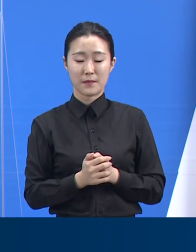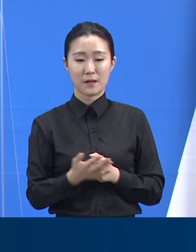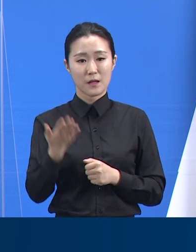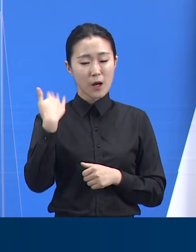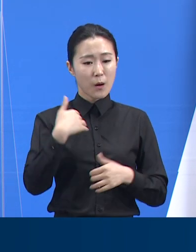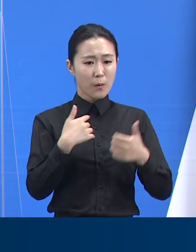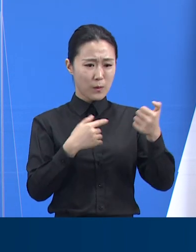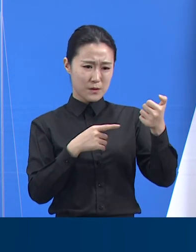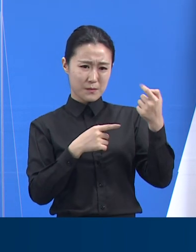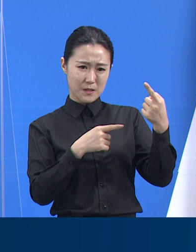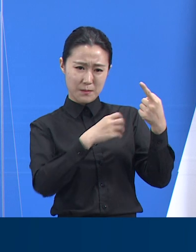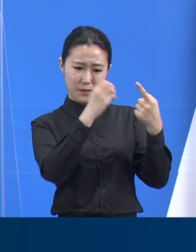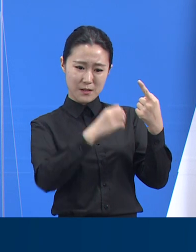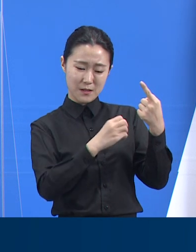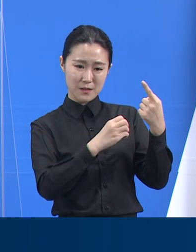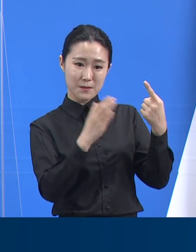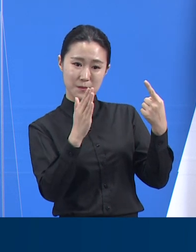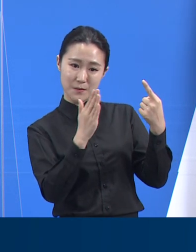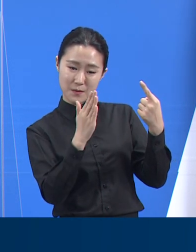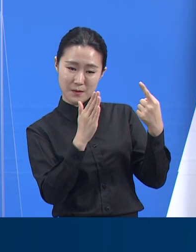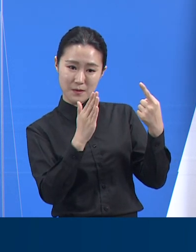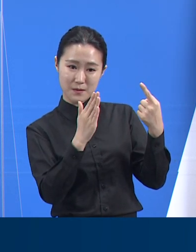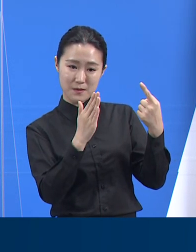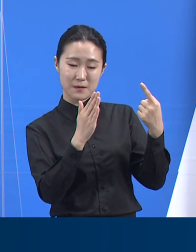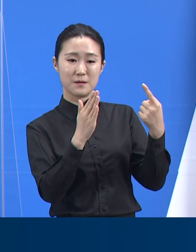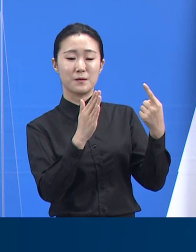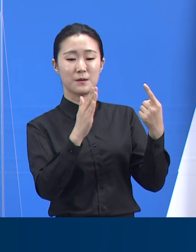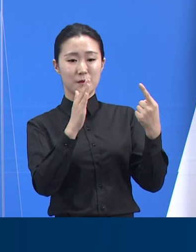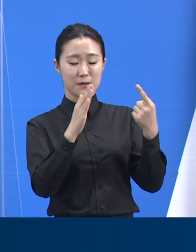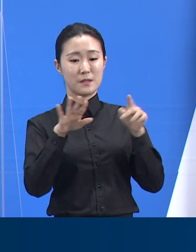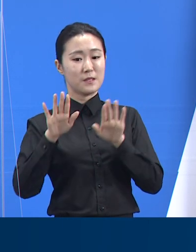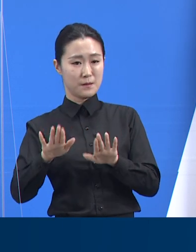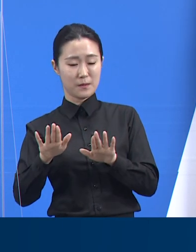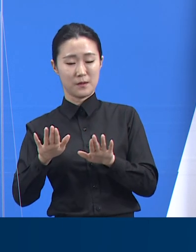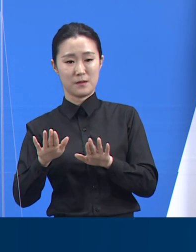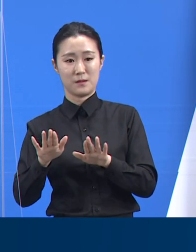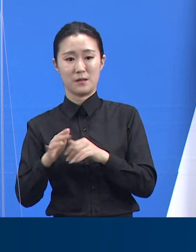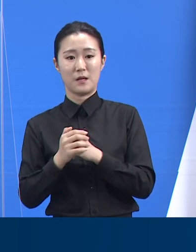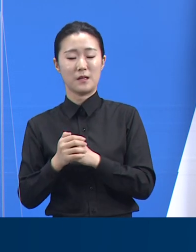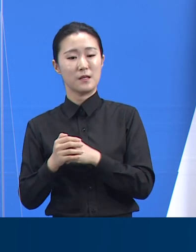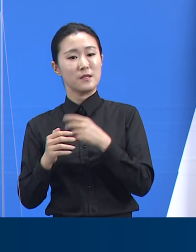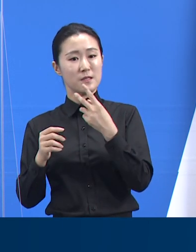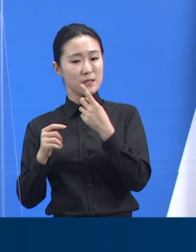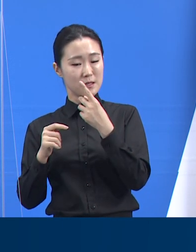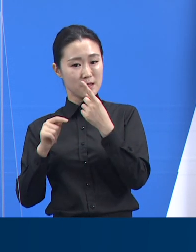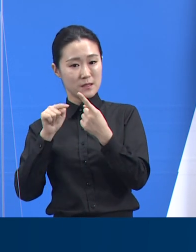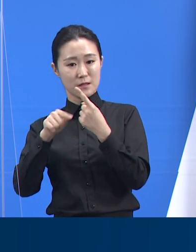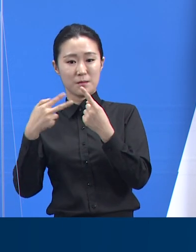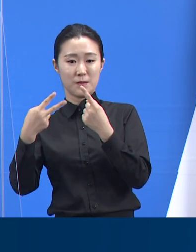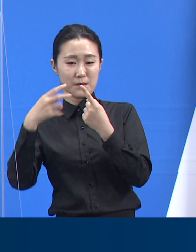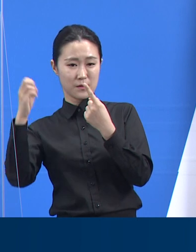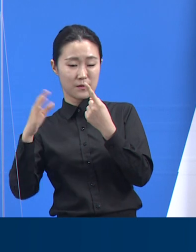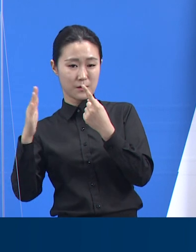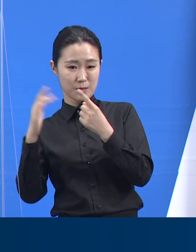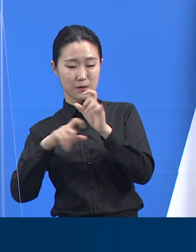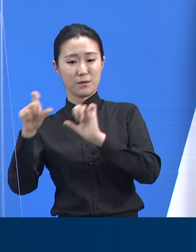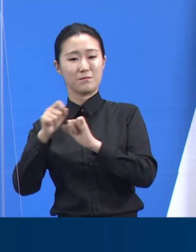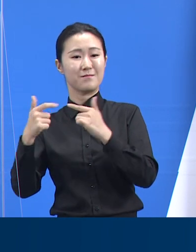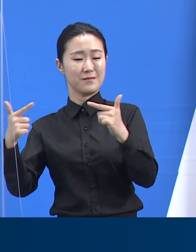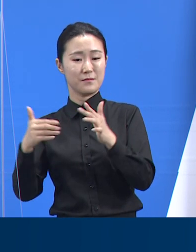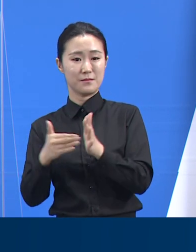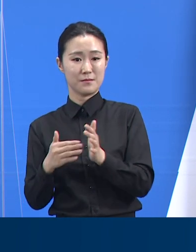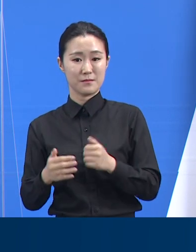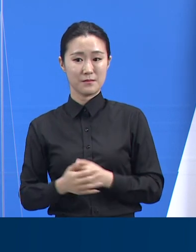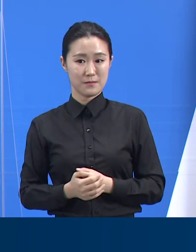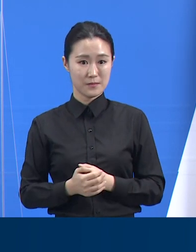가동률 대비 16.2% 증가했습니다. 현재 경기도는 확진자 추가 발생을 대비하여 생활치료센터